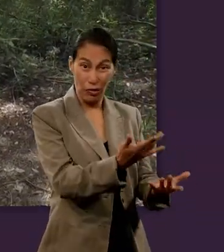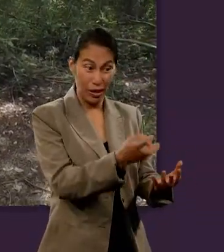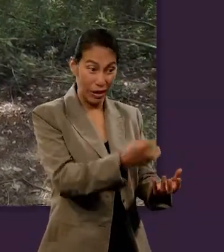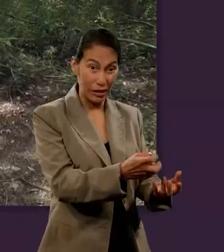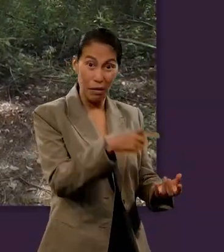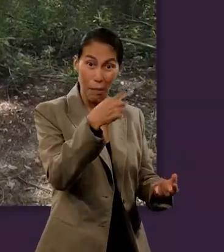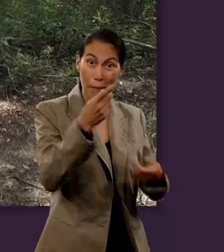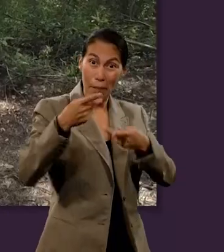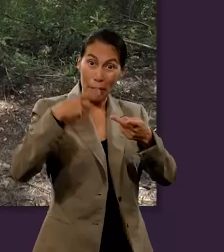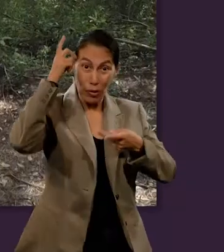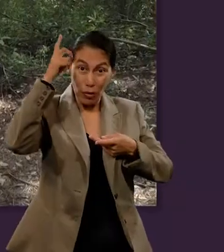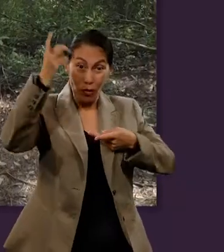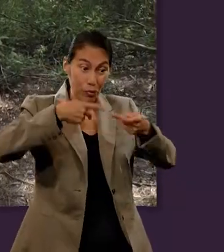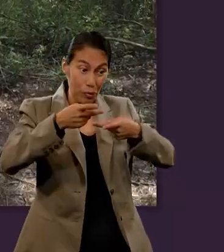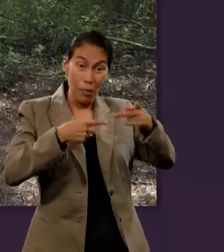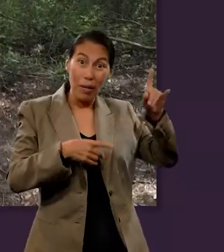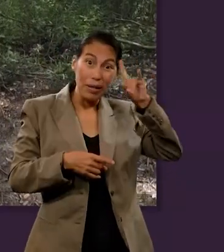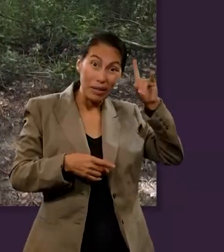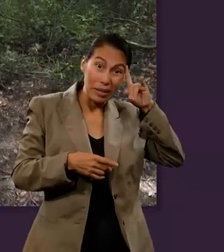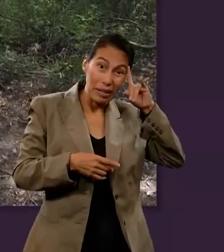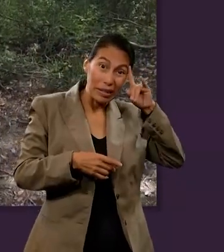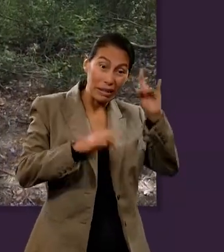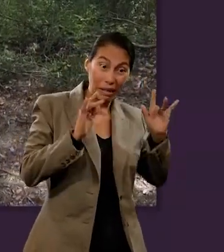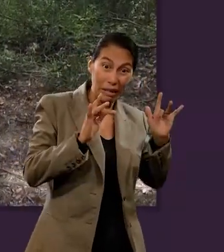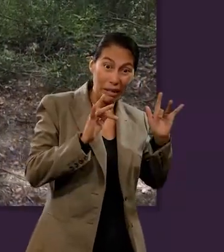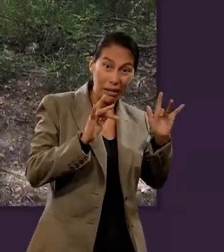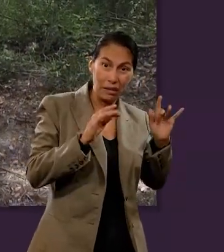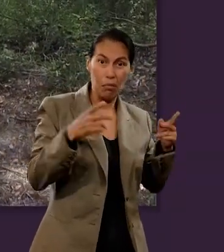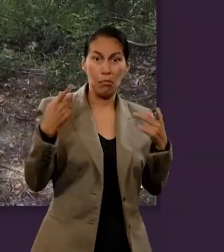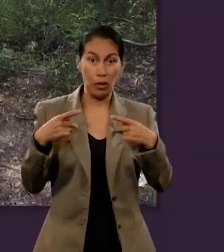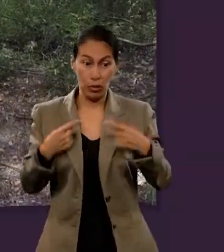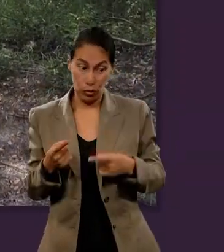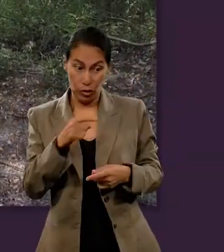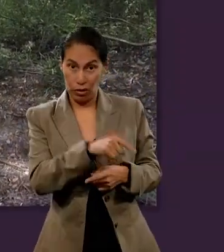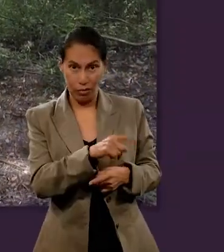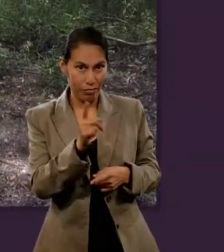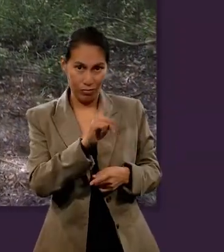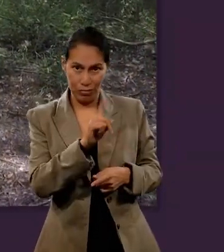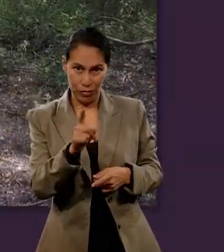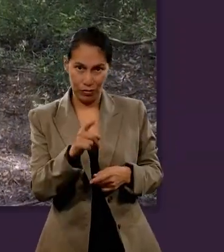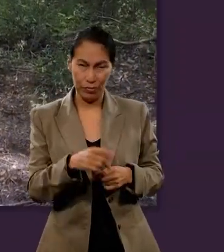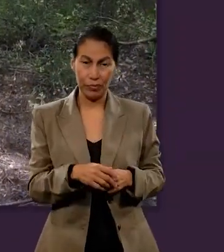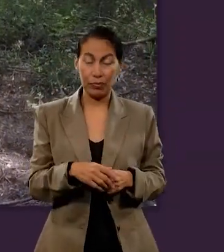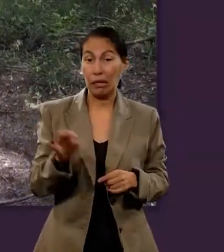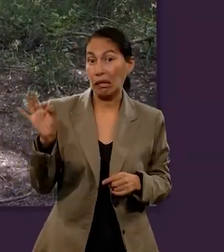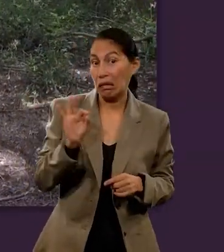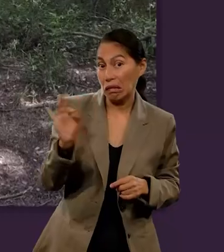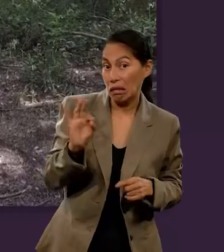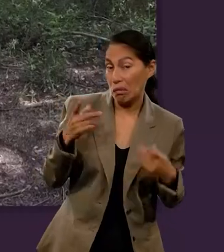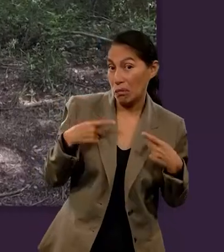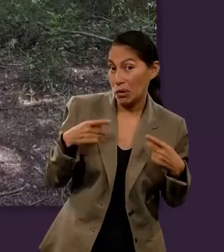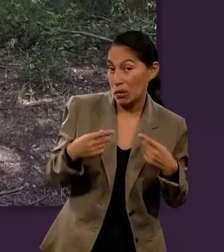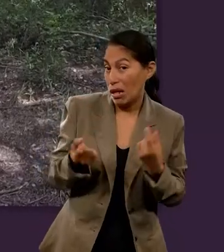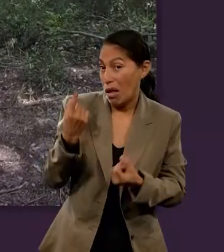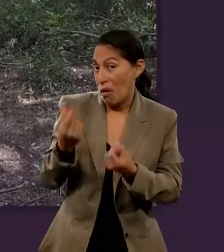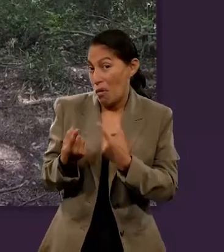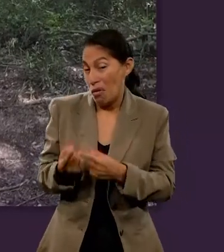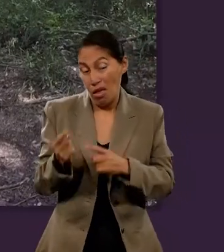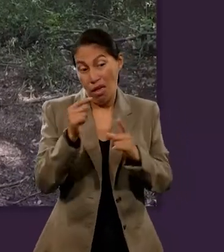fue preparado para el diablo y sus ángeles. Para ningún ser humano. Si desafortunadamente un ser humano va a